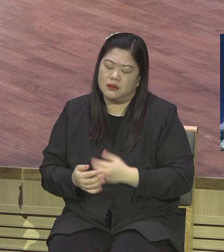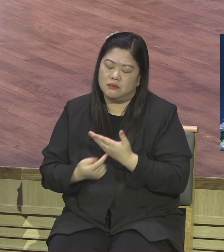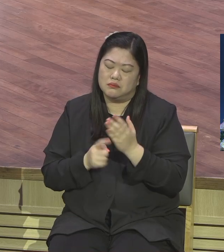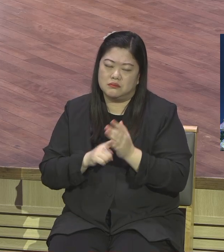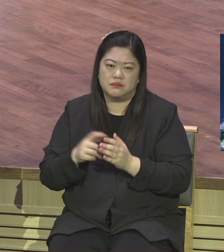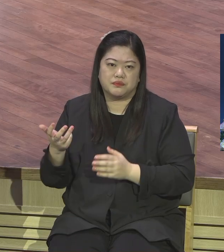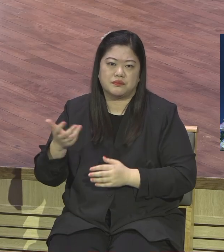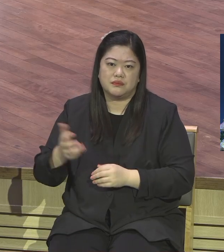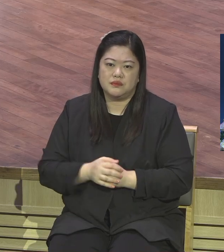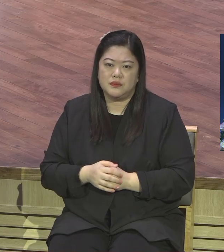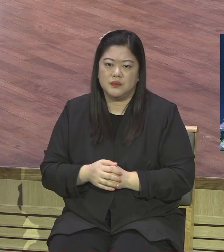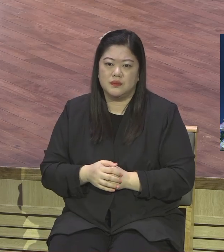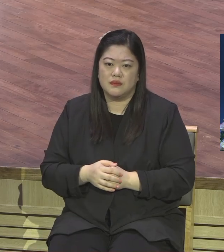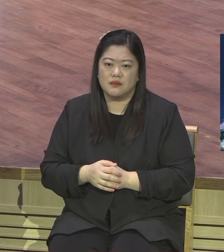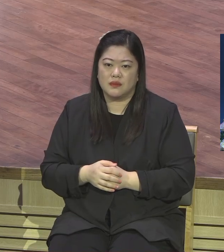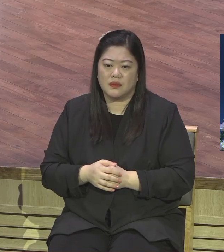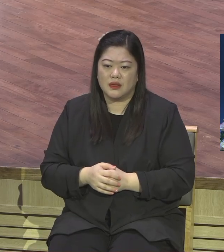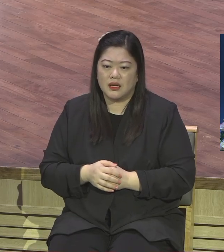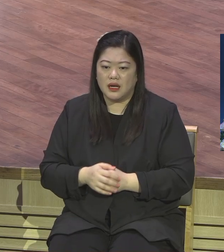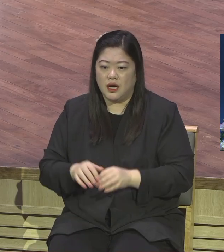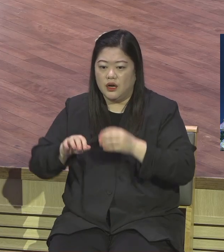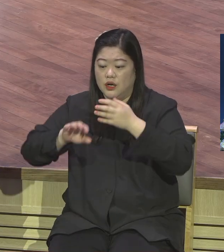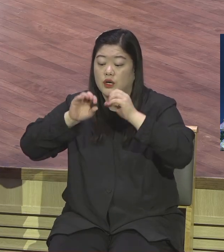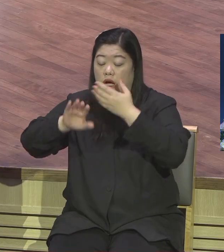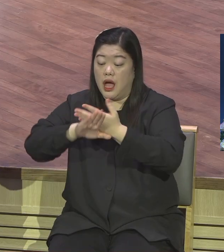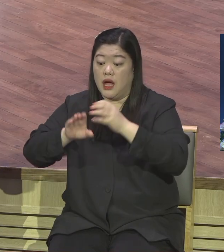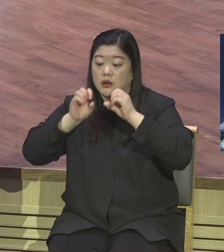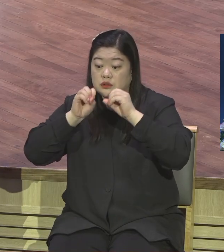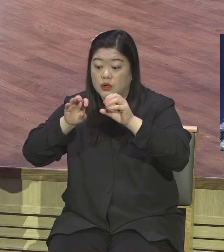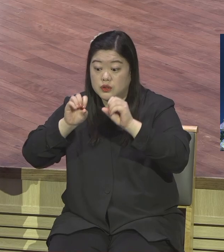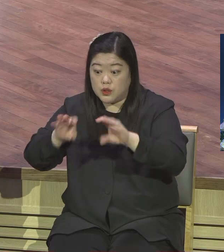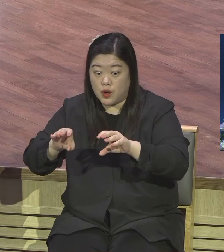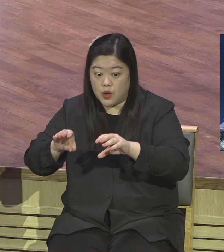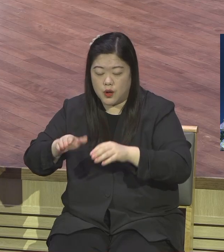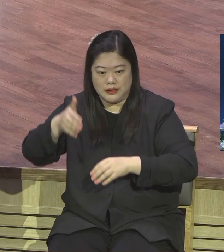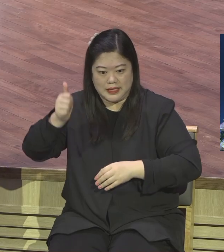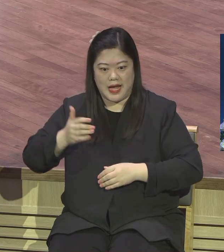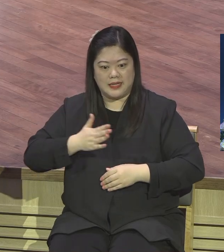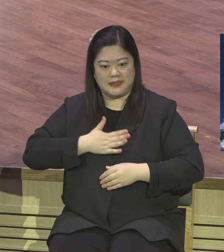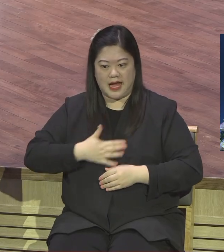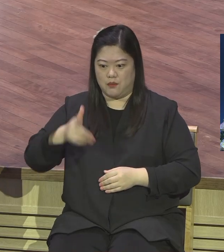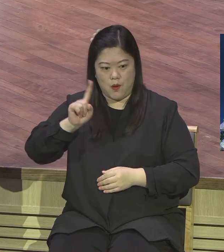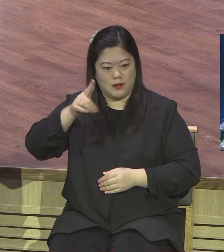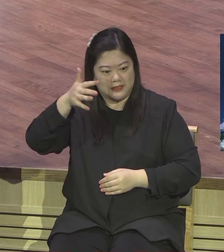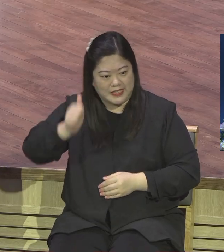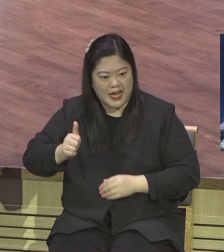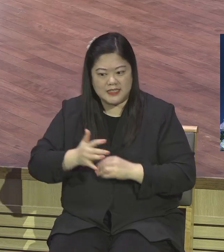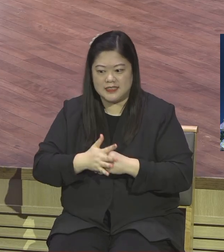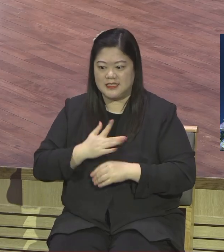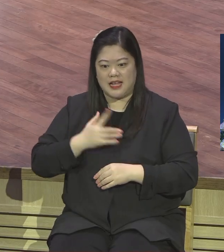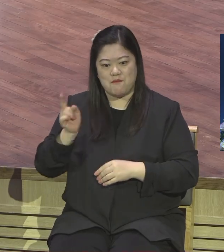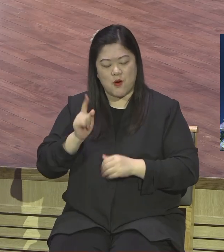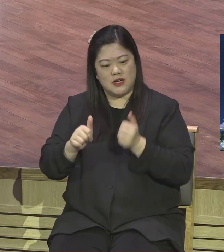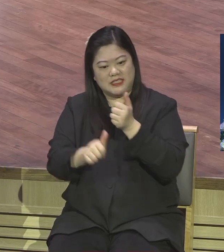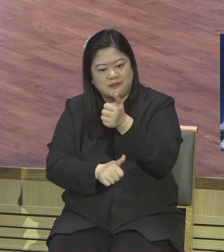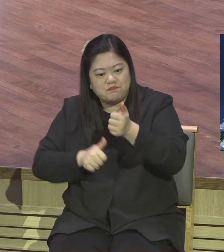선교 선교사 내가 회장하고 내가 총무하고 내가 서기하고 내가 뭐하고 피튀기